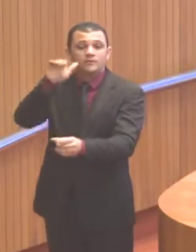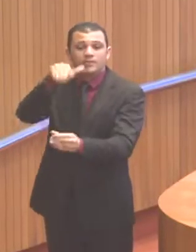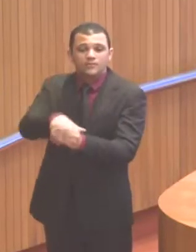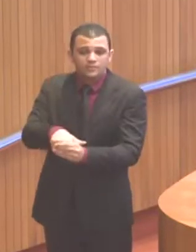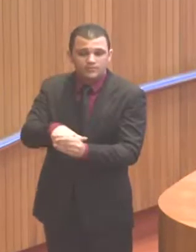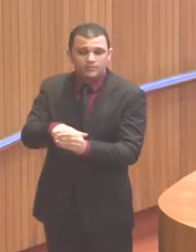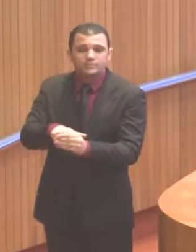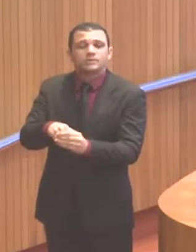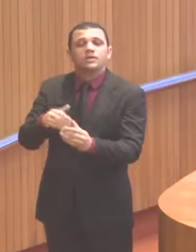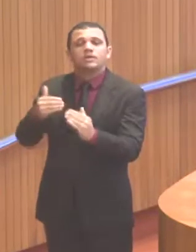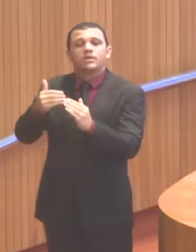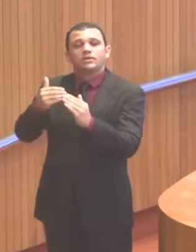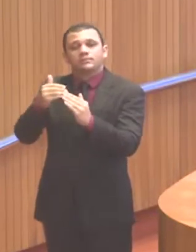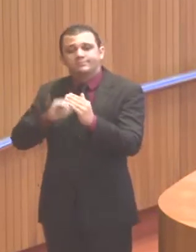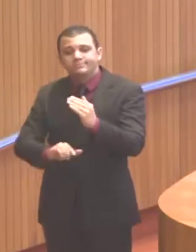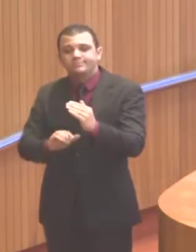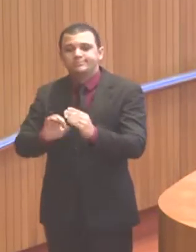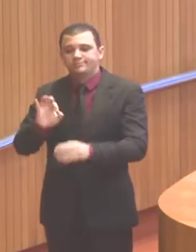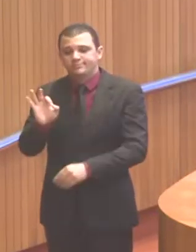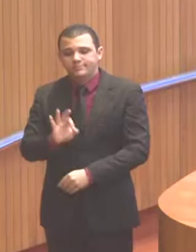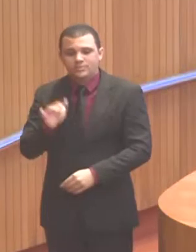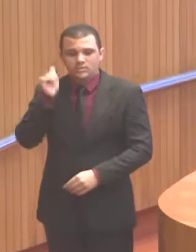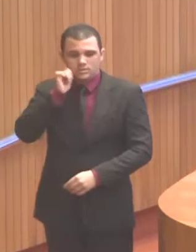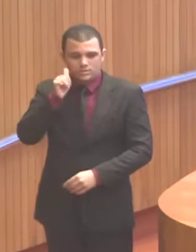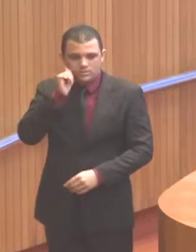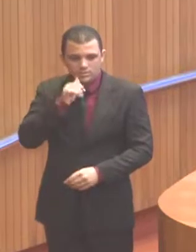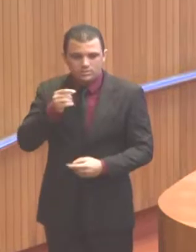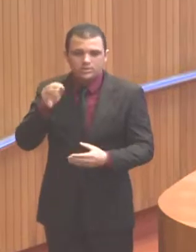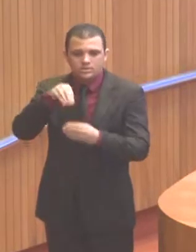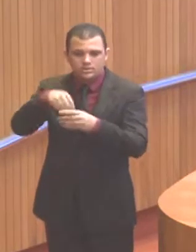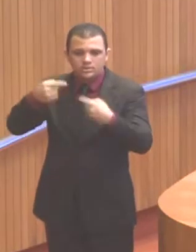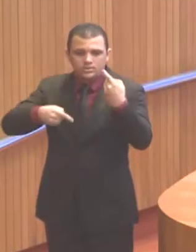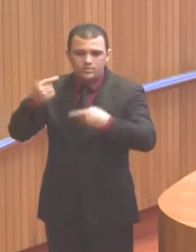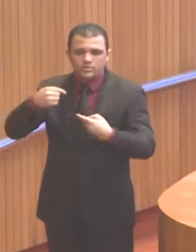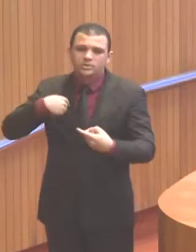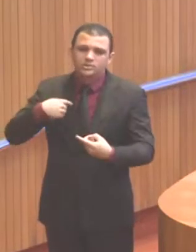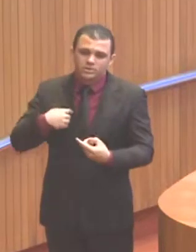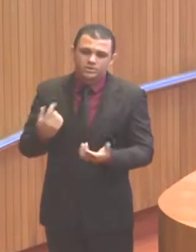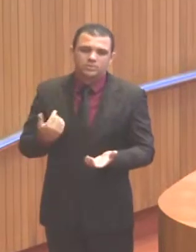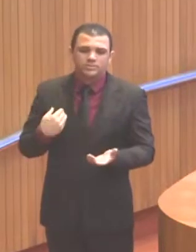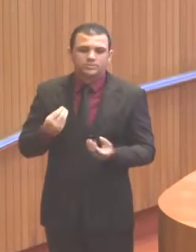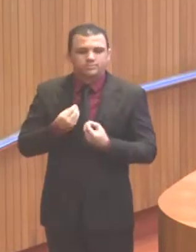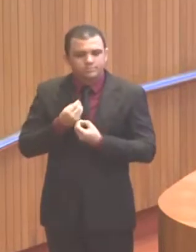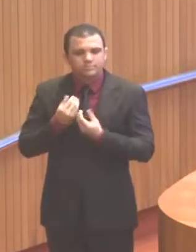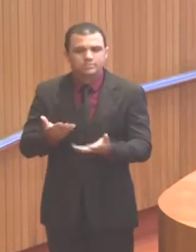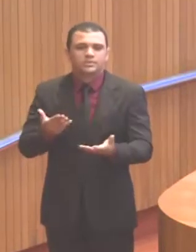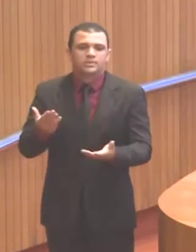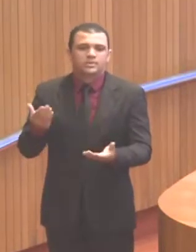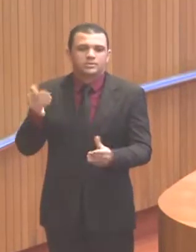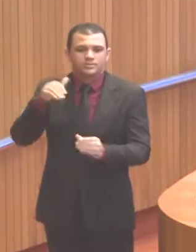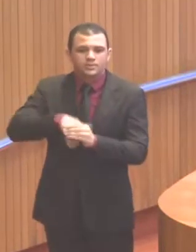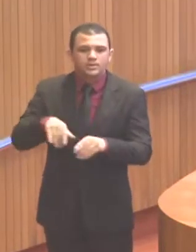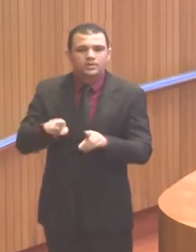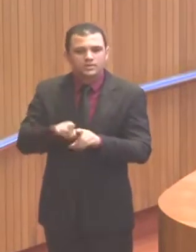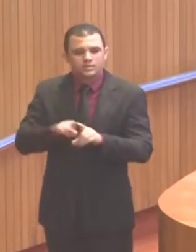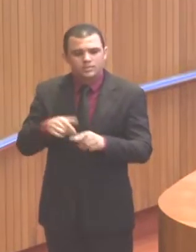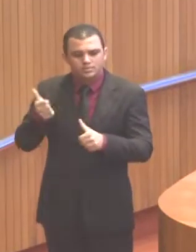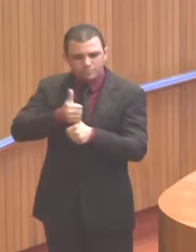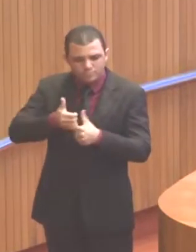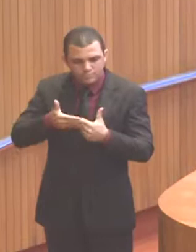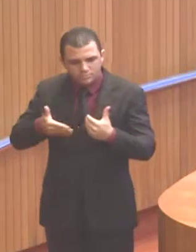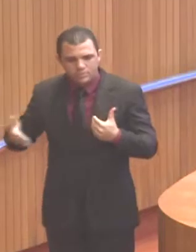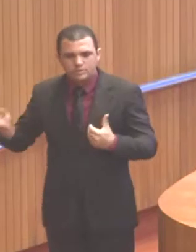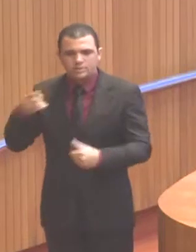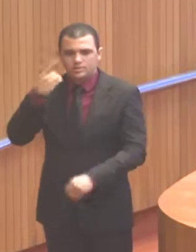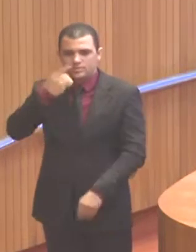percentual ainda é muito menor. Então, eu dedico esta eleição e o nosso mandato de deputada federal a todas as